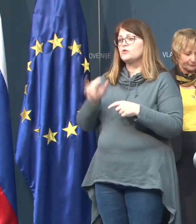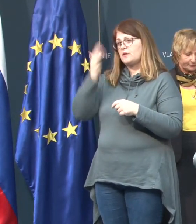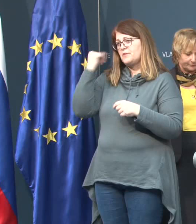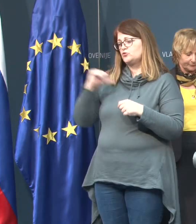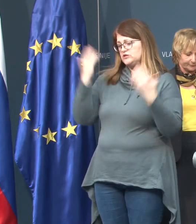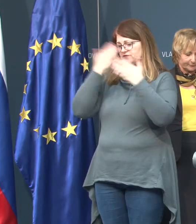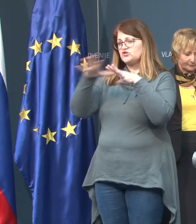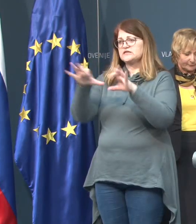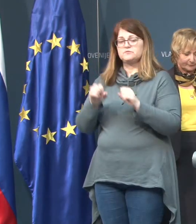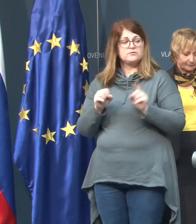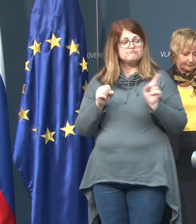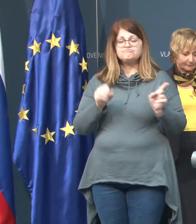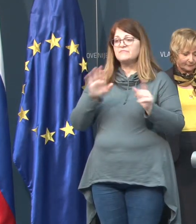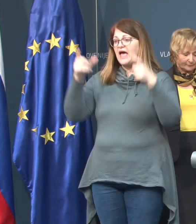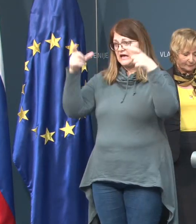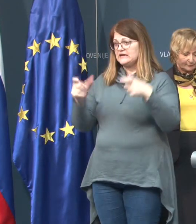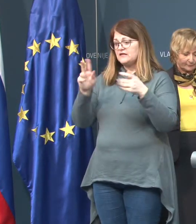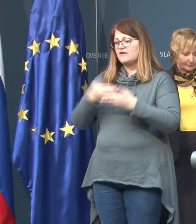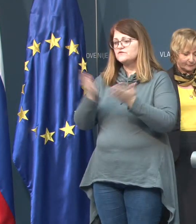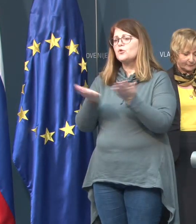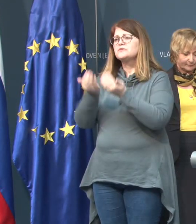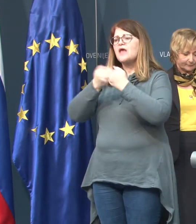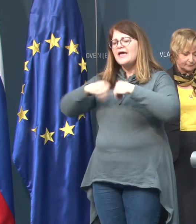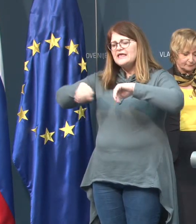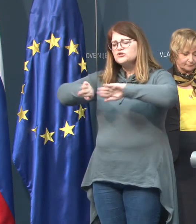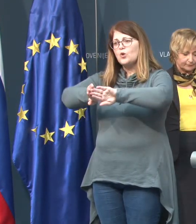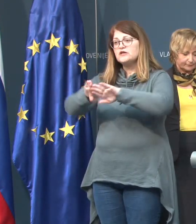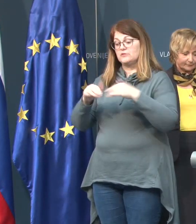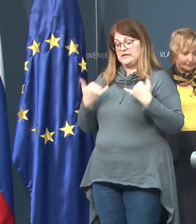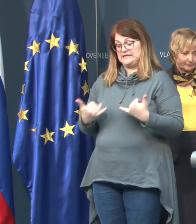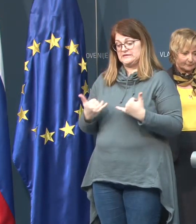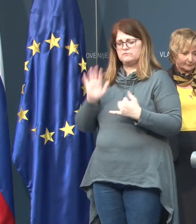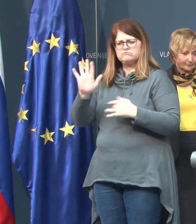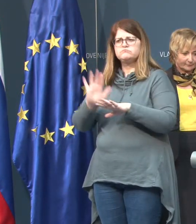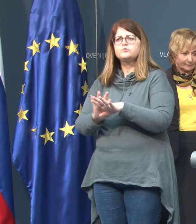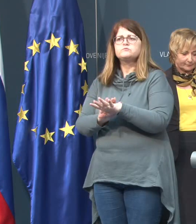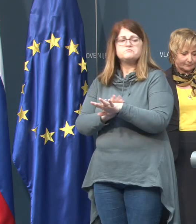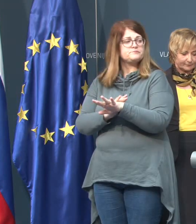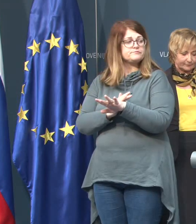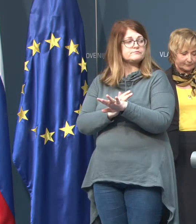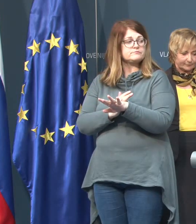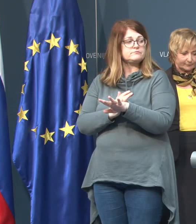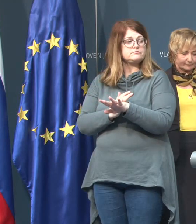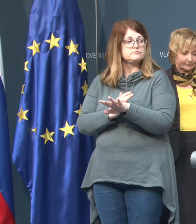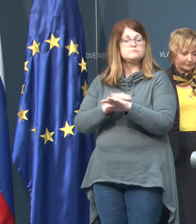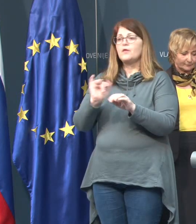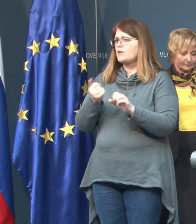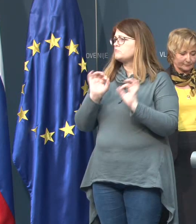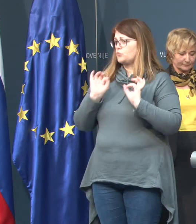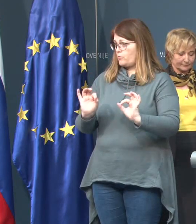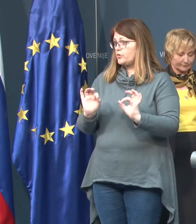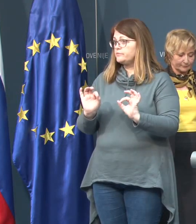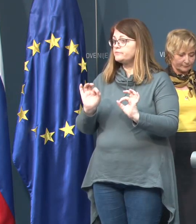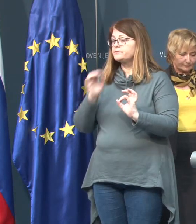včeraj zvečer sprejeta k nam na kliniko v osobo za izolacijo. Trenutno stanje je stabilno,